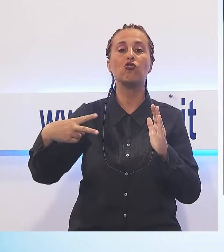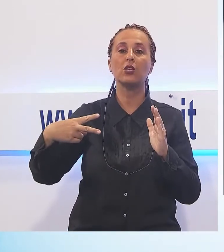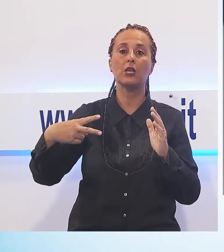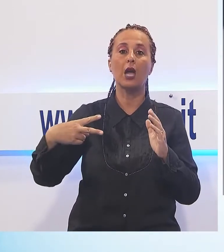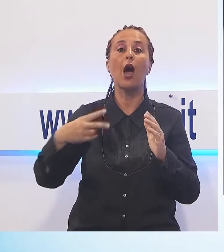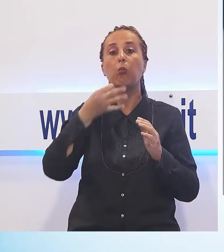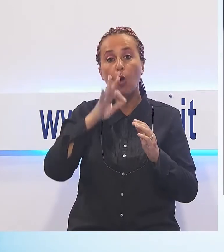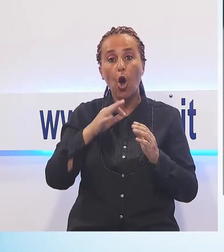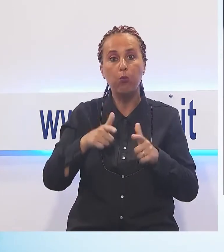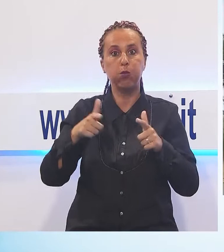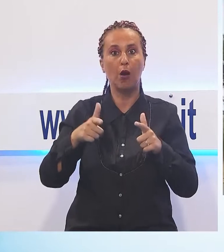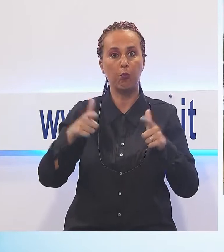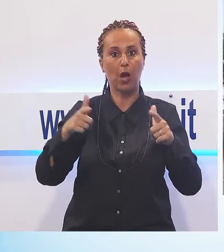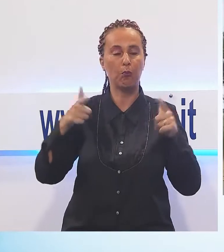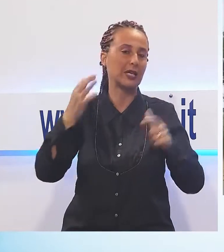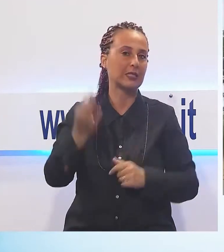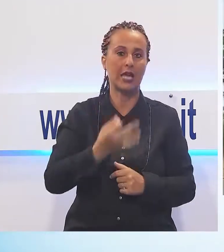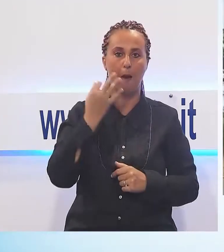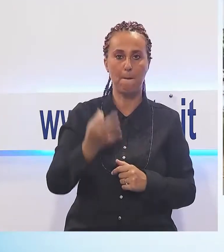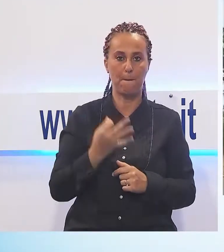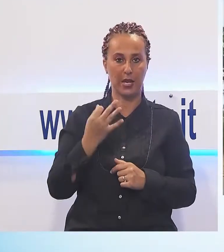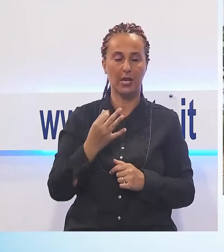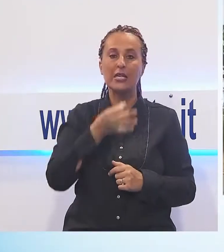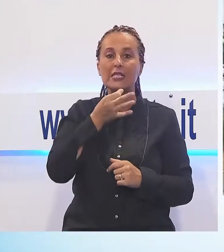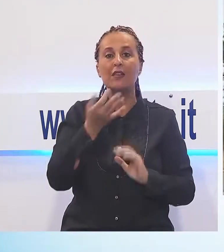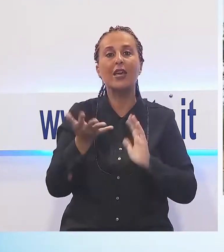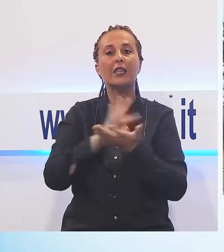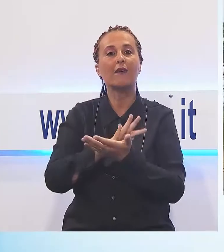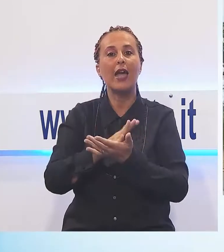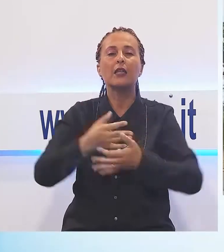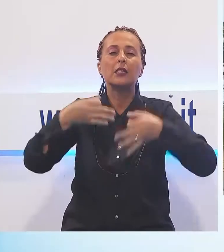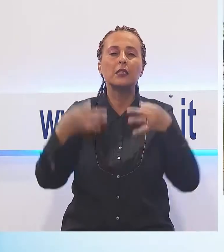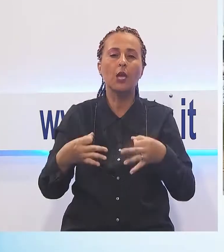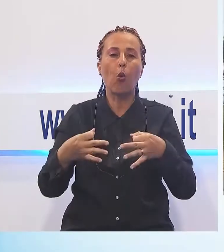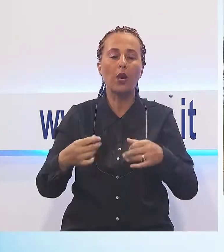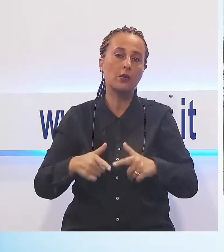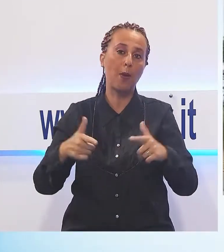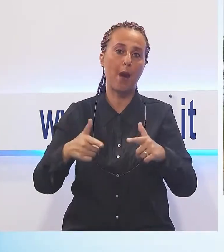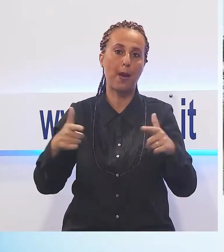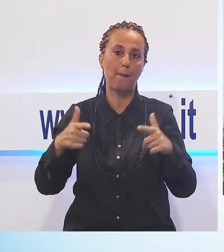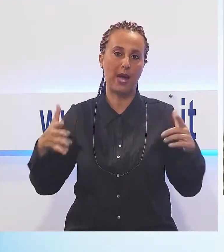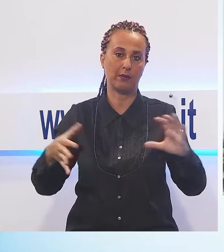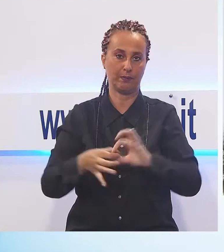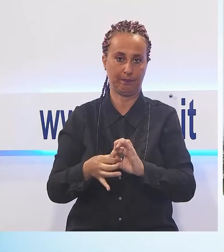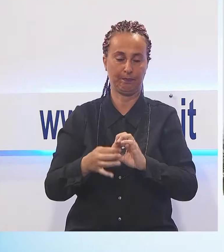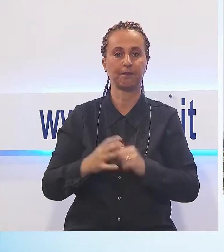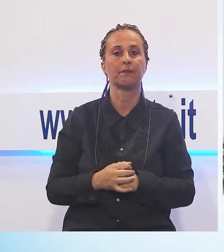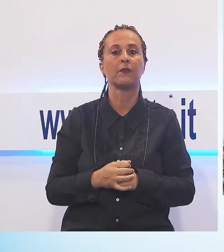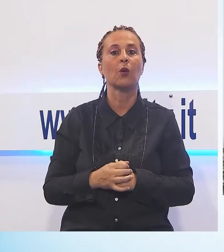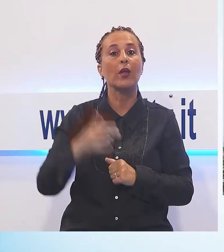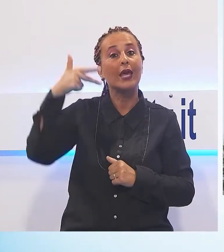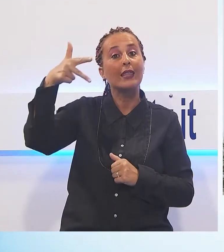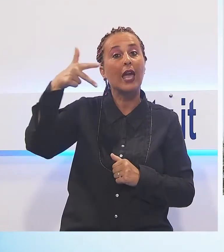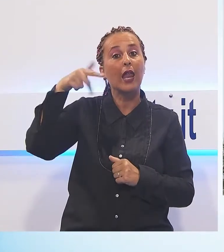allargabile che va nella direzione di aumentare il grado di sicurezza. Quindi più tecnologia con queste nuove telecamere HD